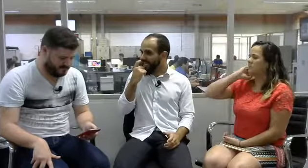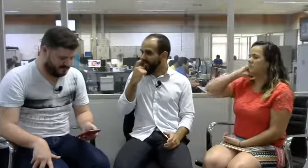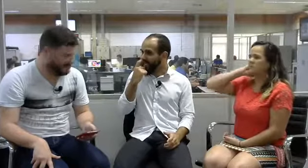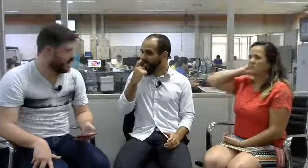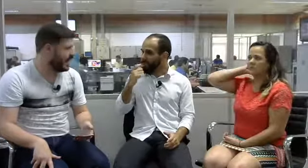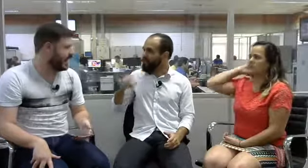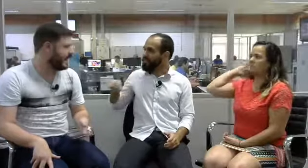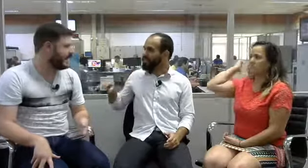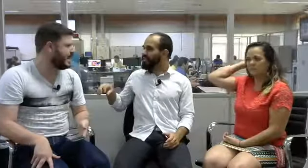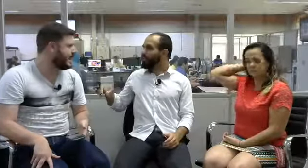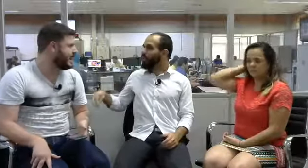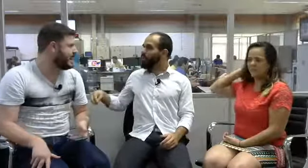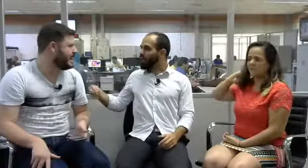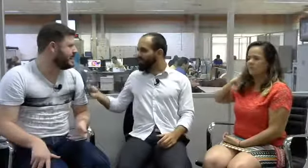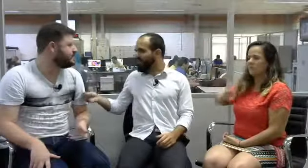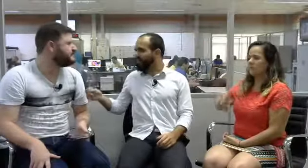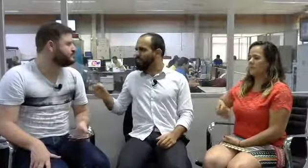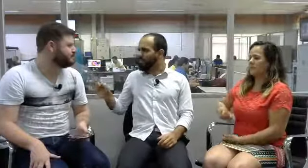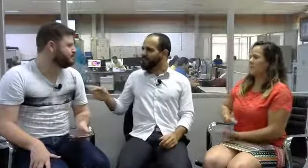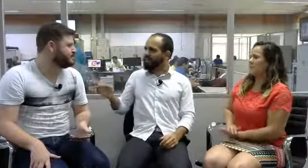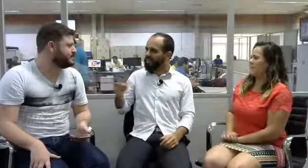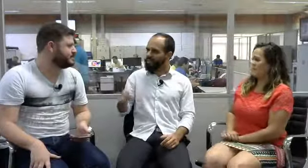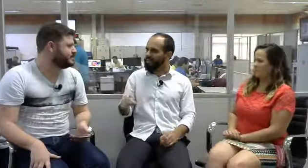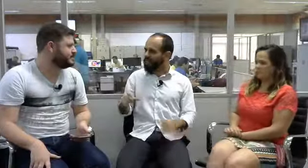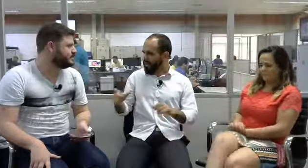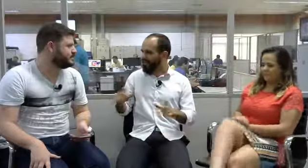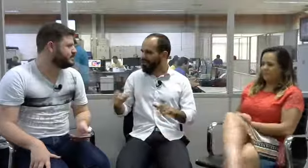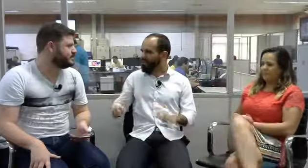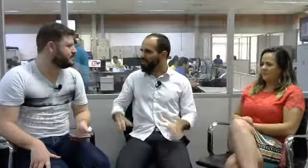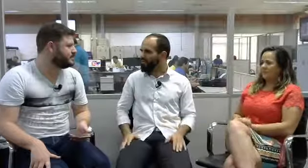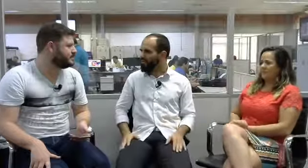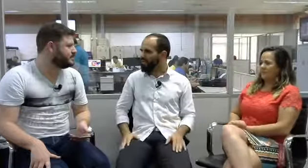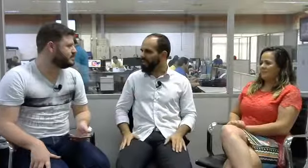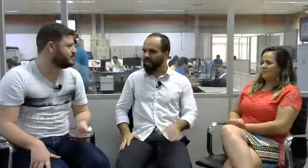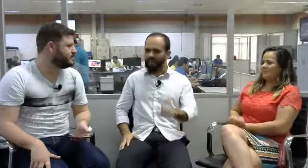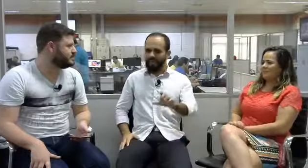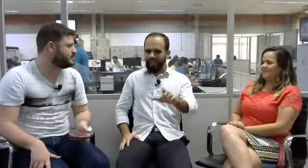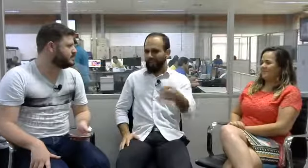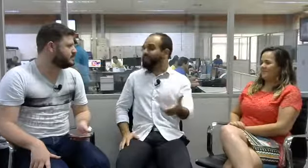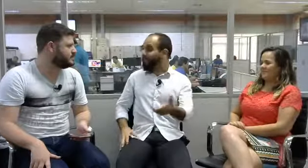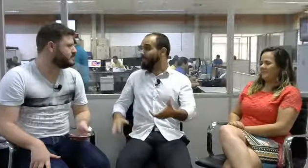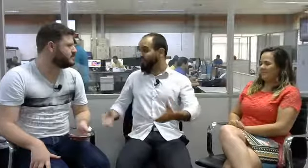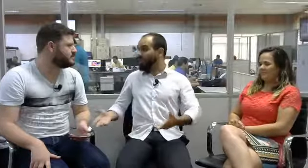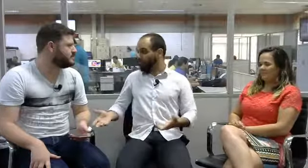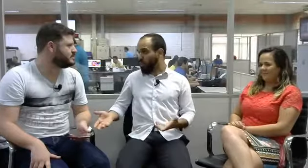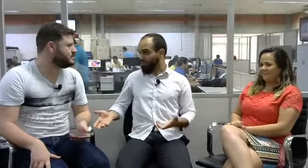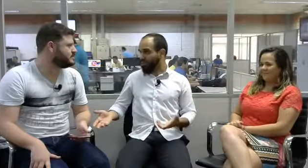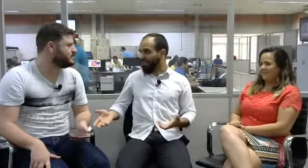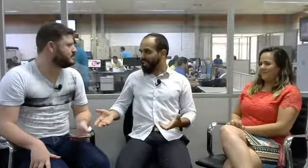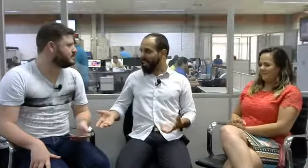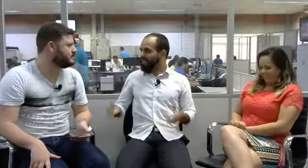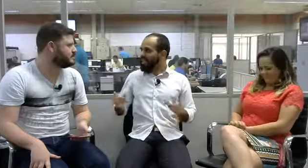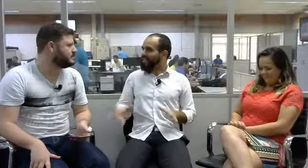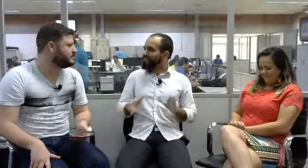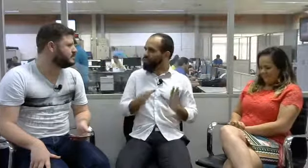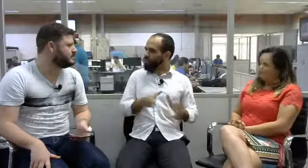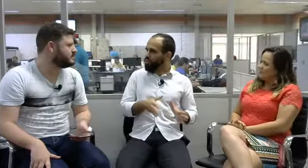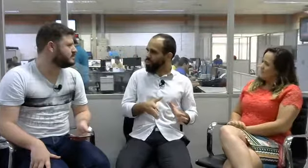eles não vão apresentar boa oralização por conta dessa questão das letras que eu comecei a falar. As letras representam sons. Então, se ele nasceu surdo,